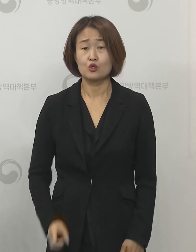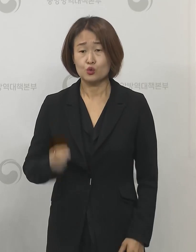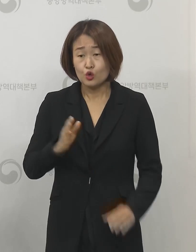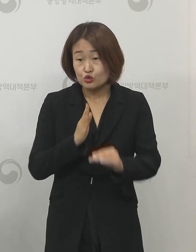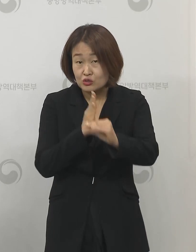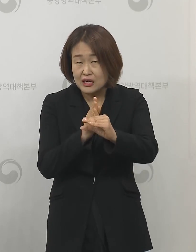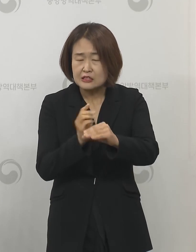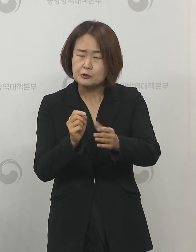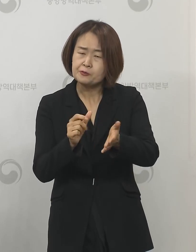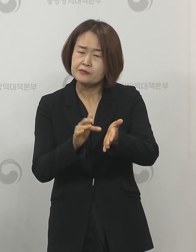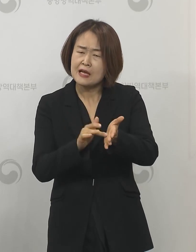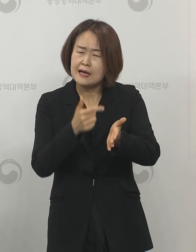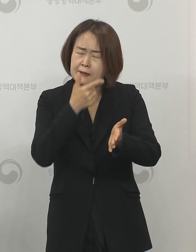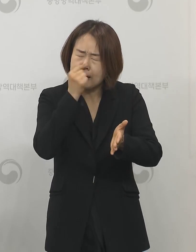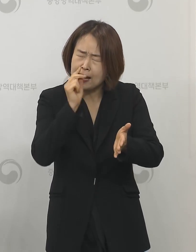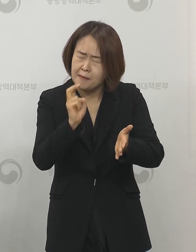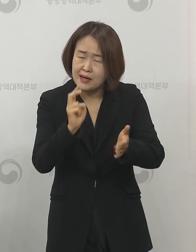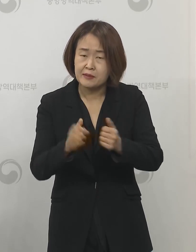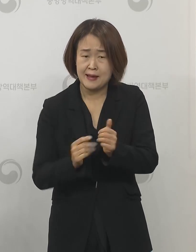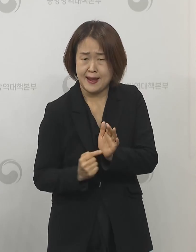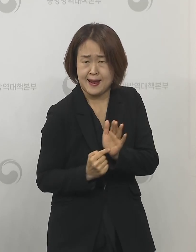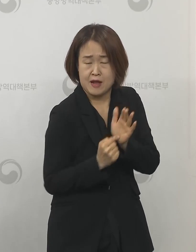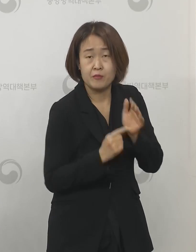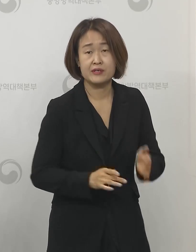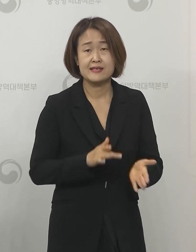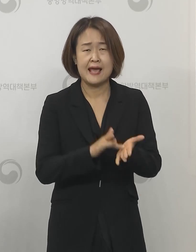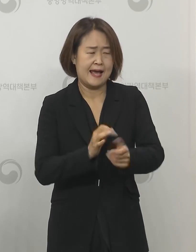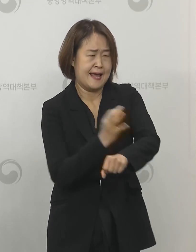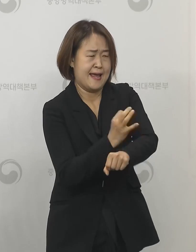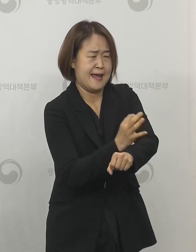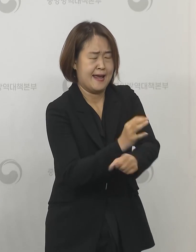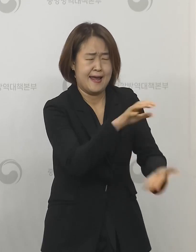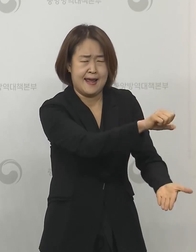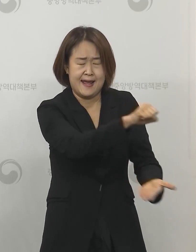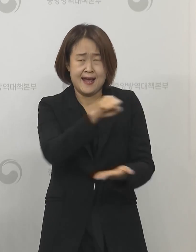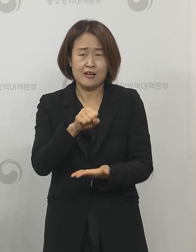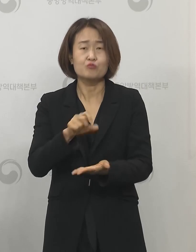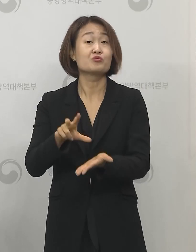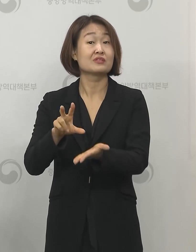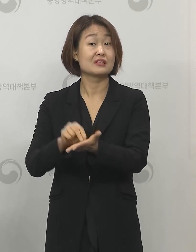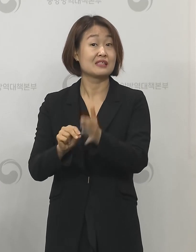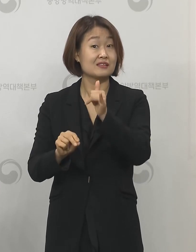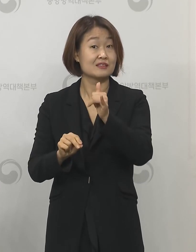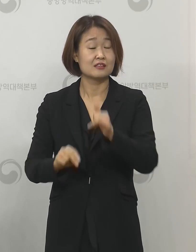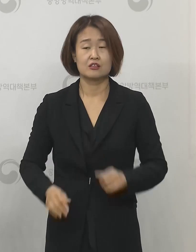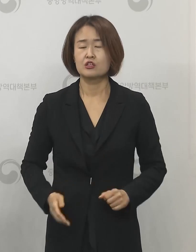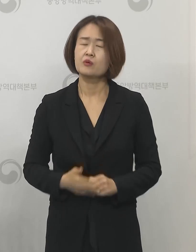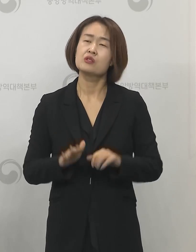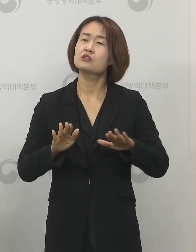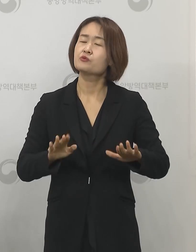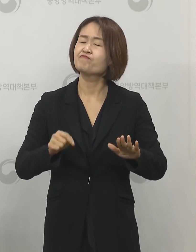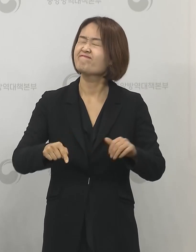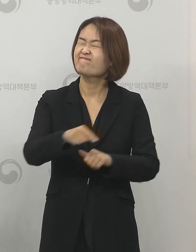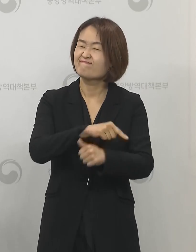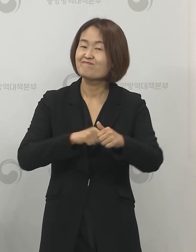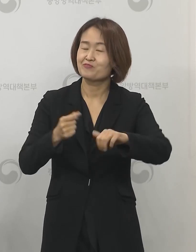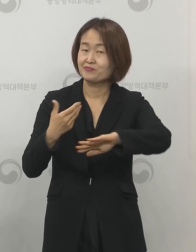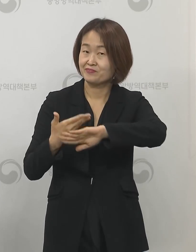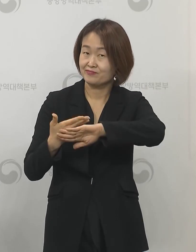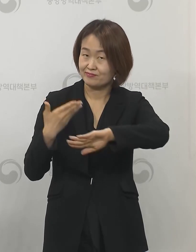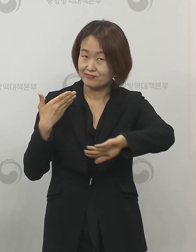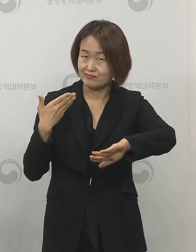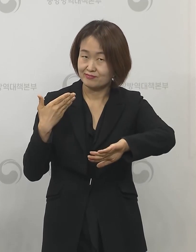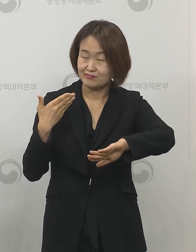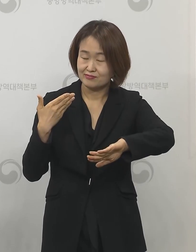약물이 좀 부족할 수 있어서 긴급하게 약물을 확보하는 그런 문제가 있었기 때문에 지금하고는 조금은 상황은 다르다라고